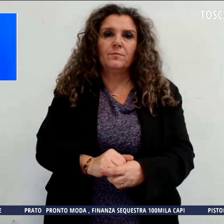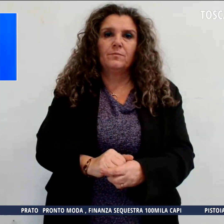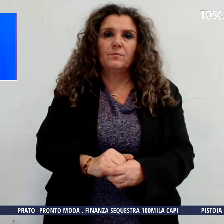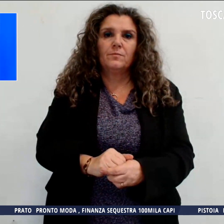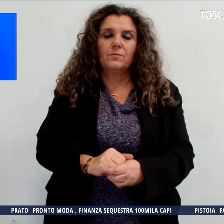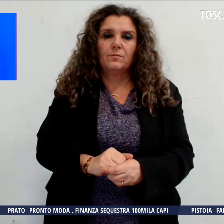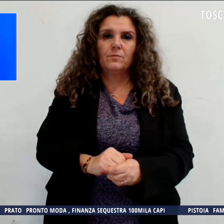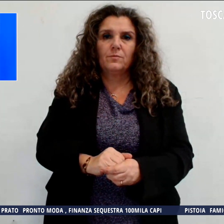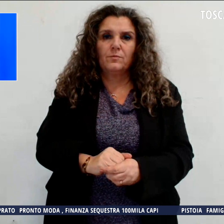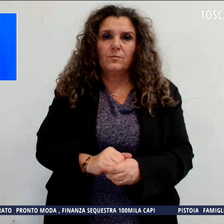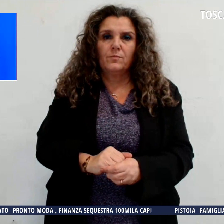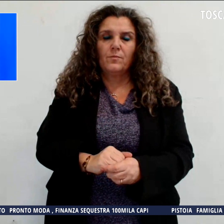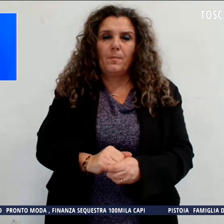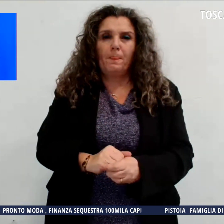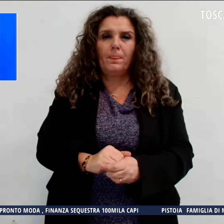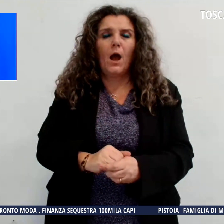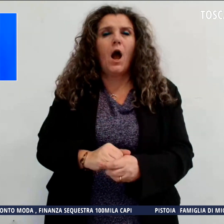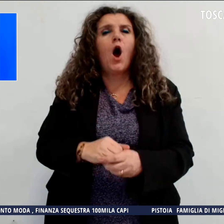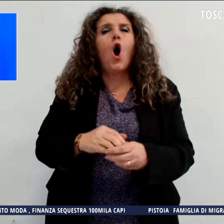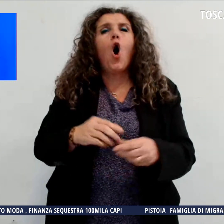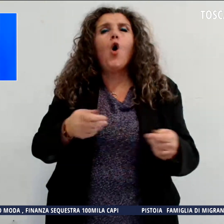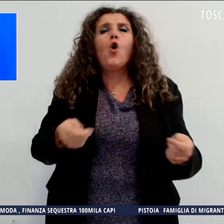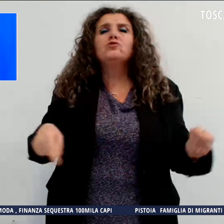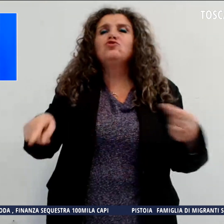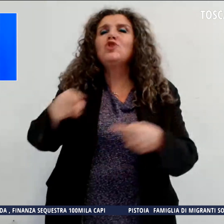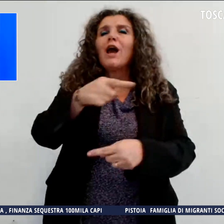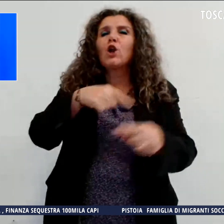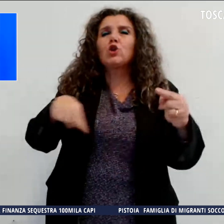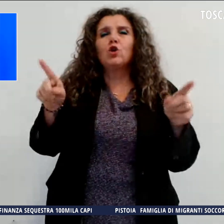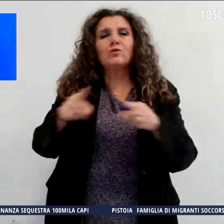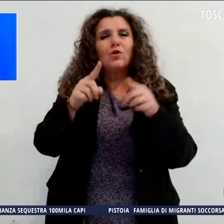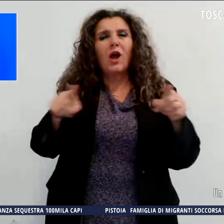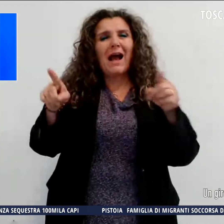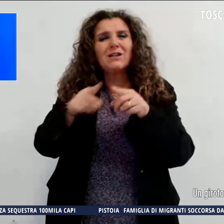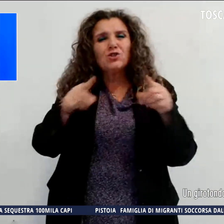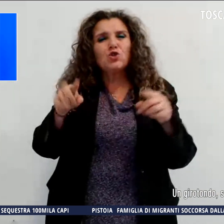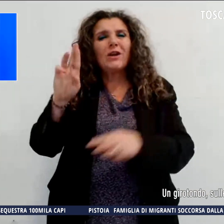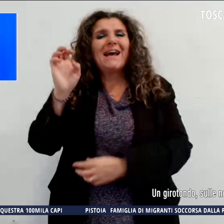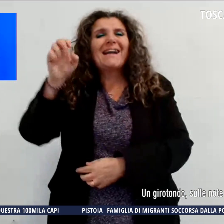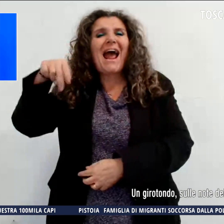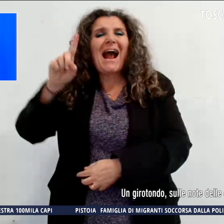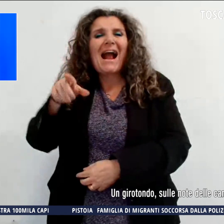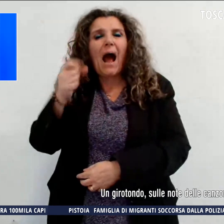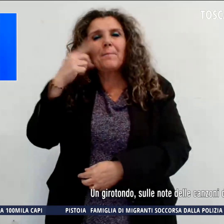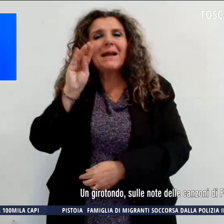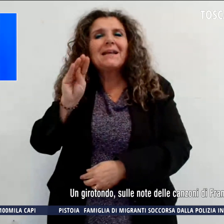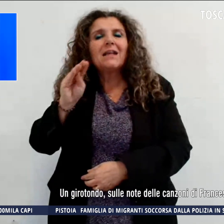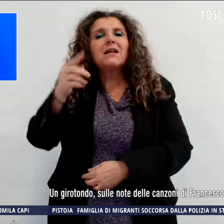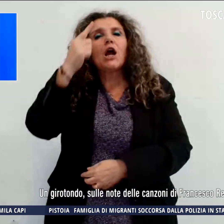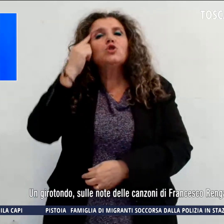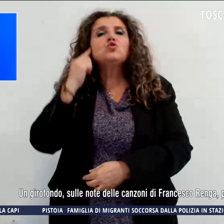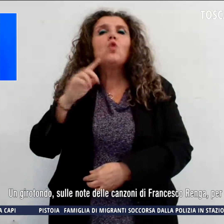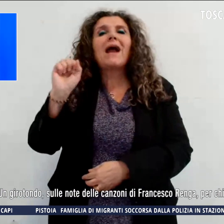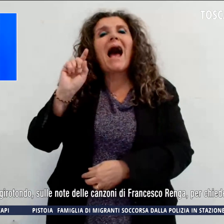Un girotondo sulle note delle canzoni di Francesco Renga per chiedere che Suor Angela, la